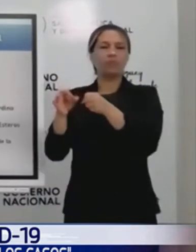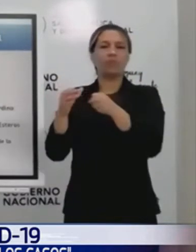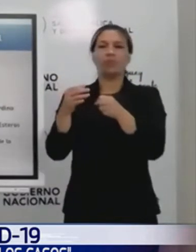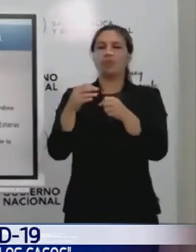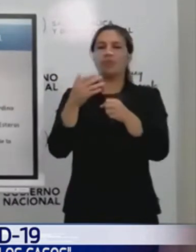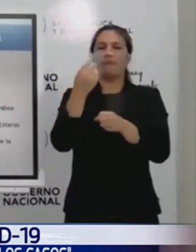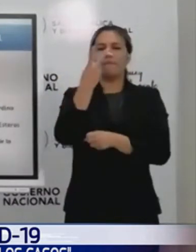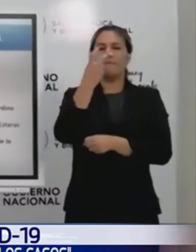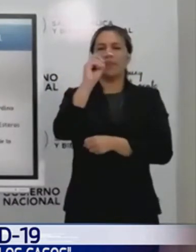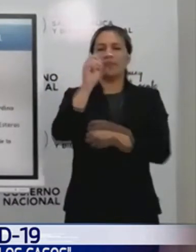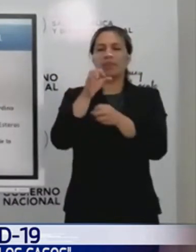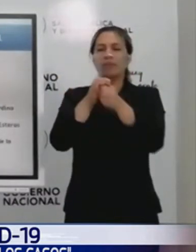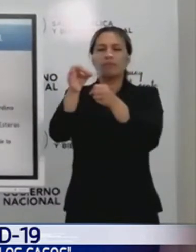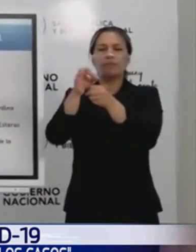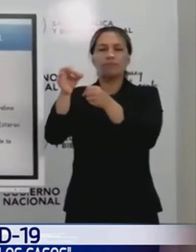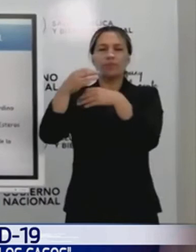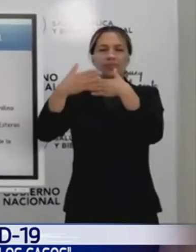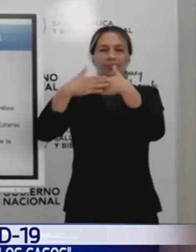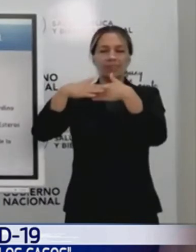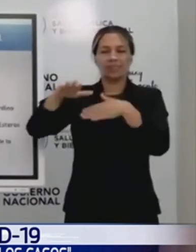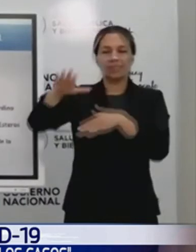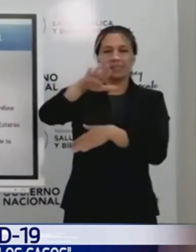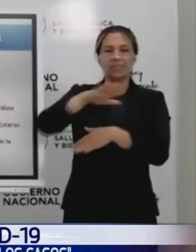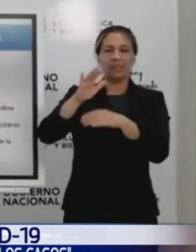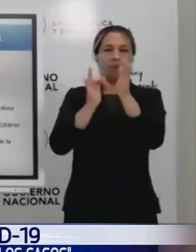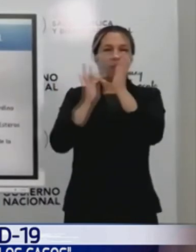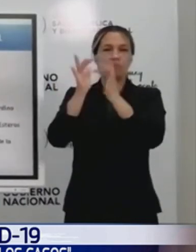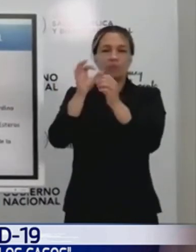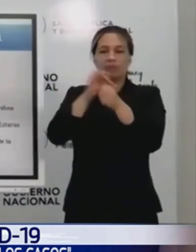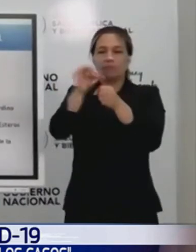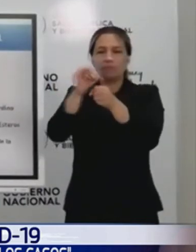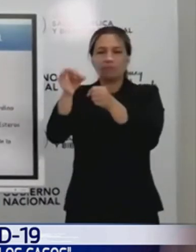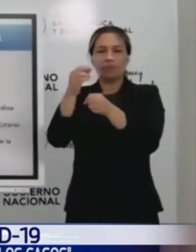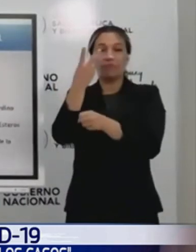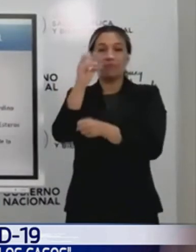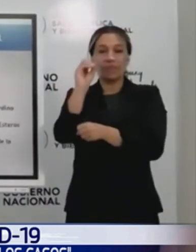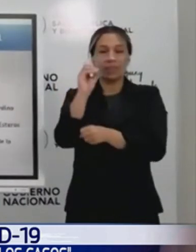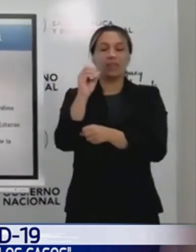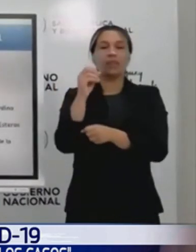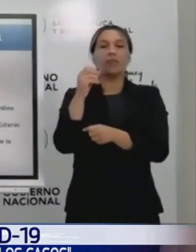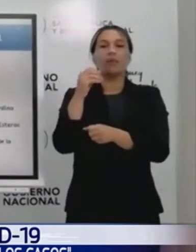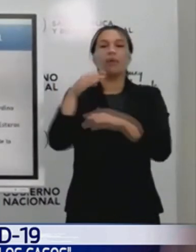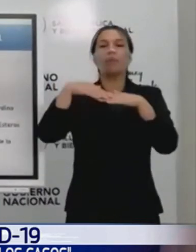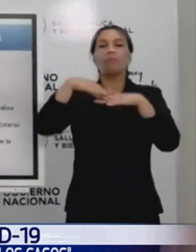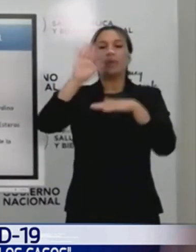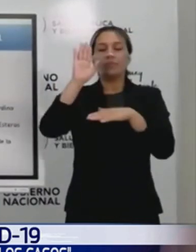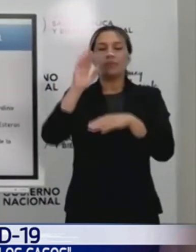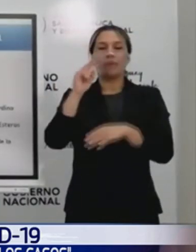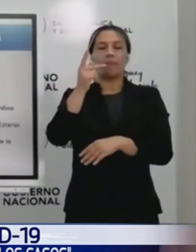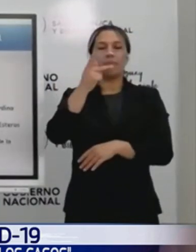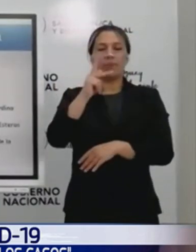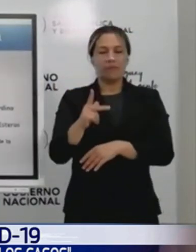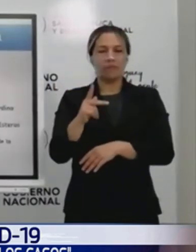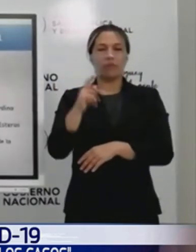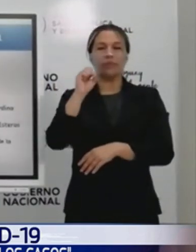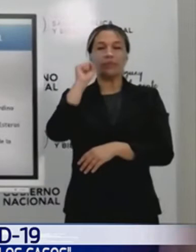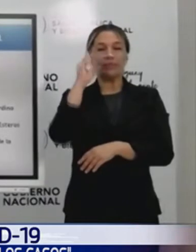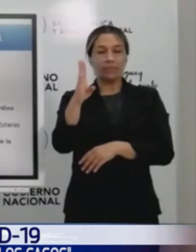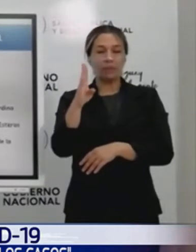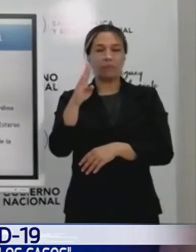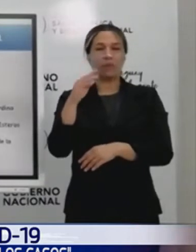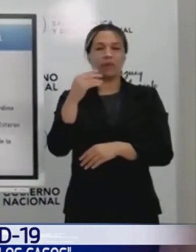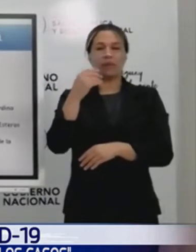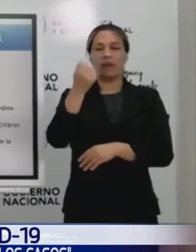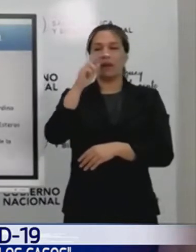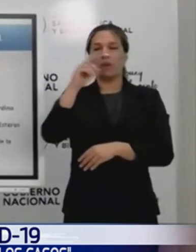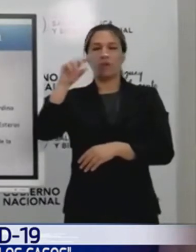casi más de 20 municipios que tiene Cordillera. ¿Cuáles son los municipios que tienen más casos? Piriegui, San Bernardino, Arroyo